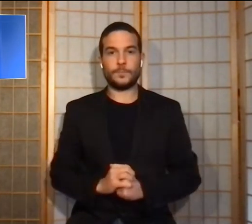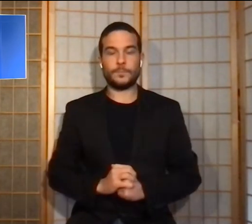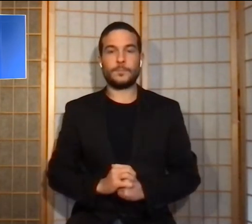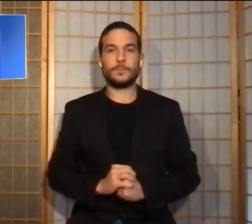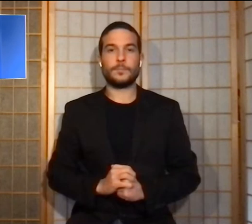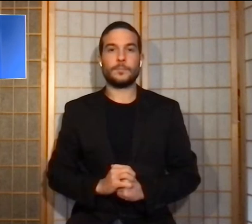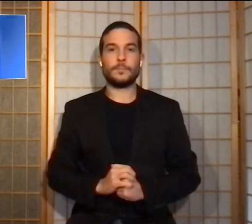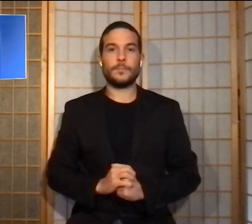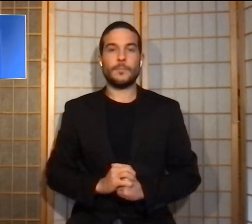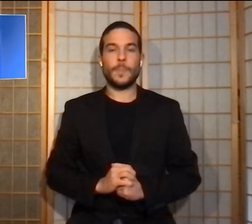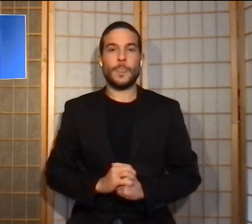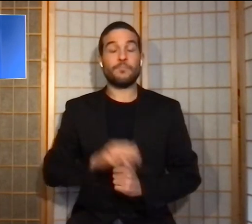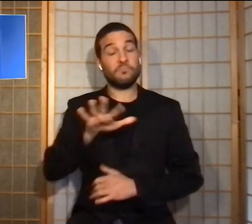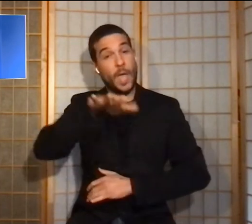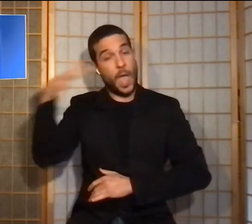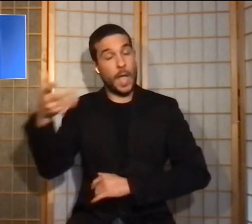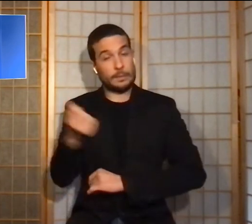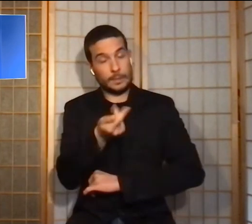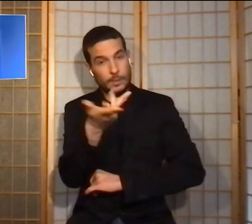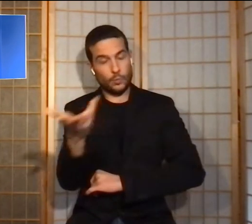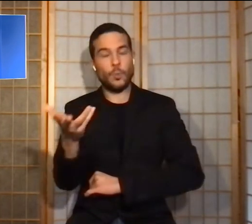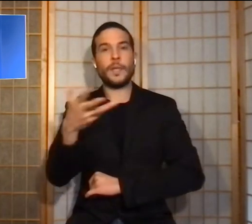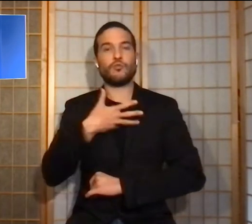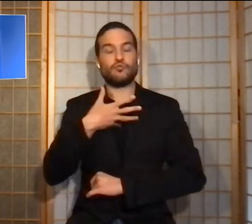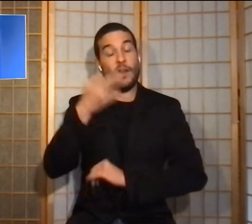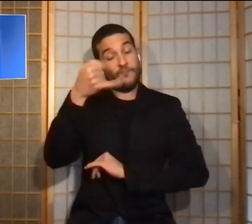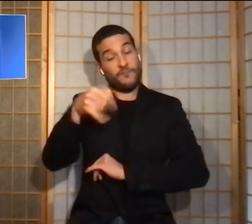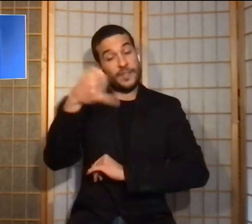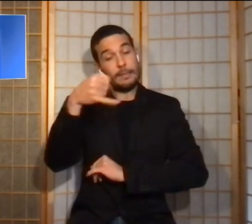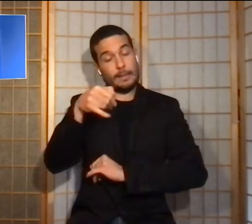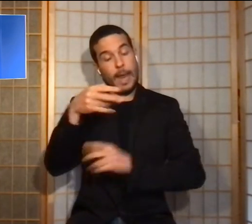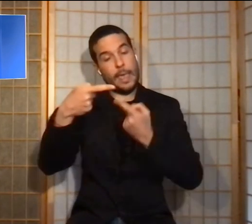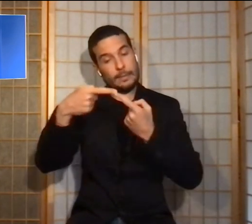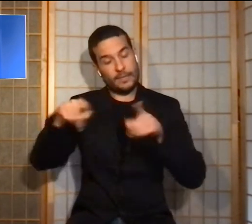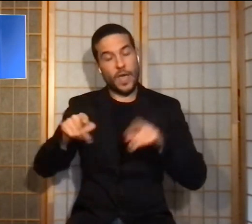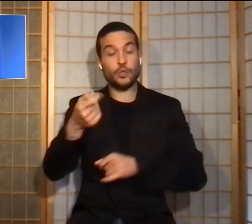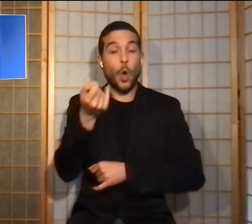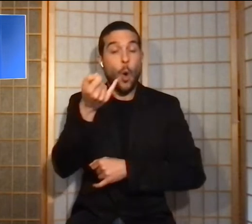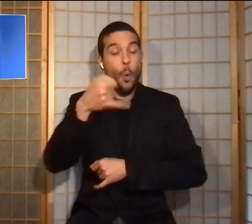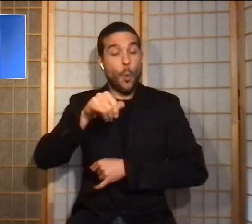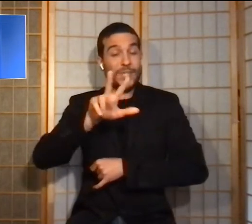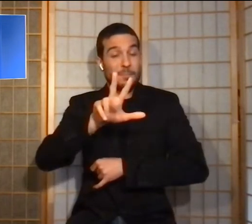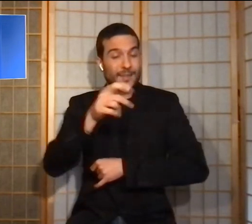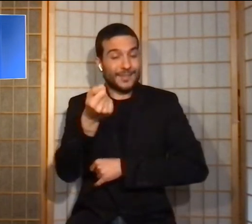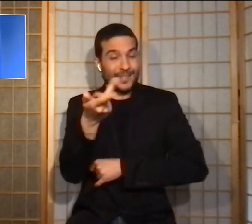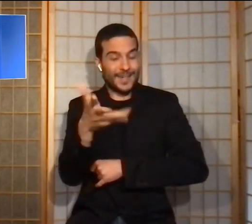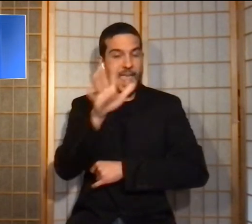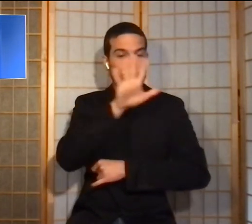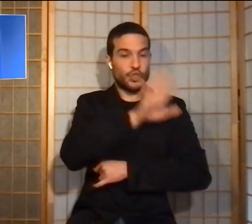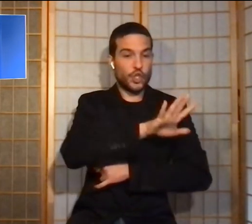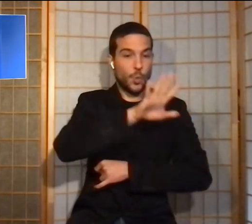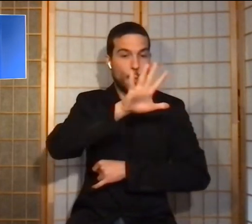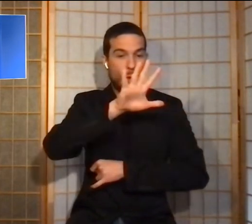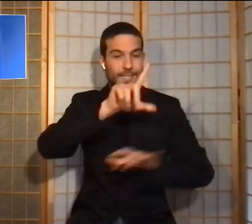Gli altri numeri hanno il finale diverso. Le ultime tre cifre sono 577,